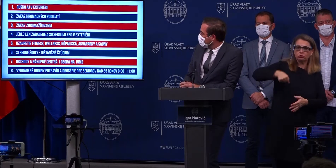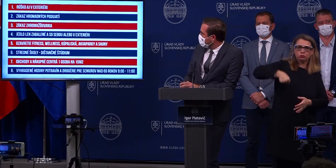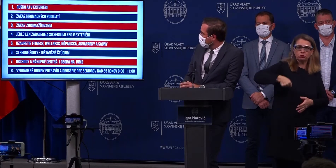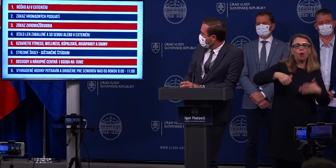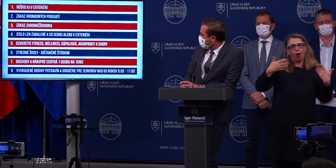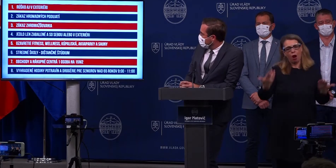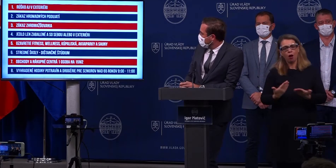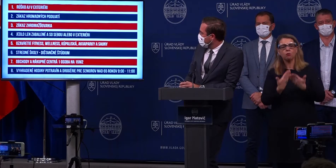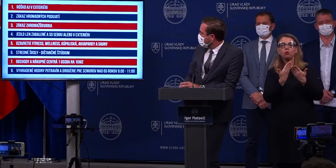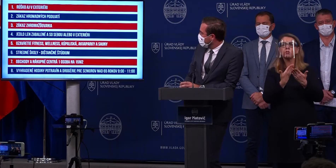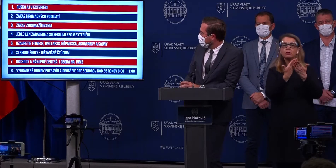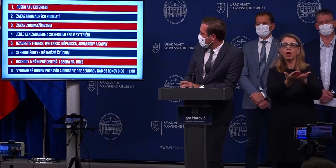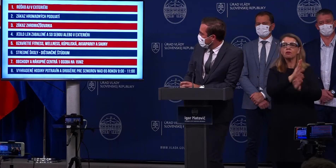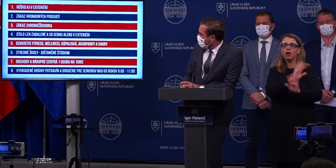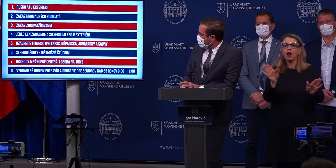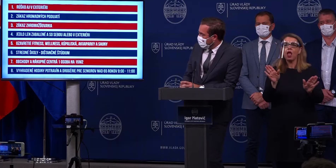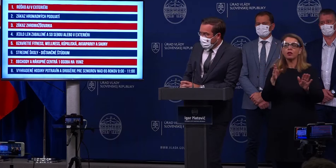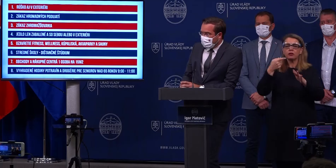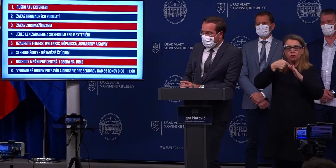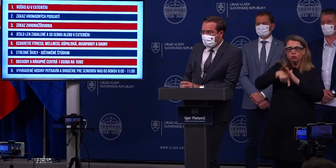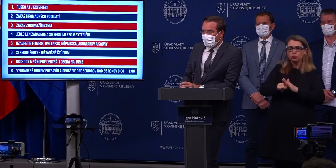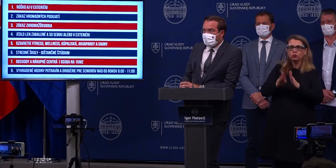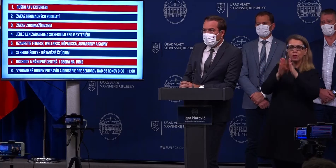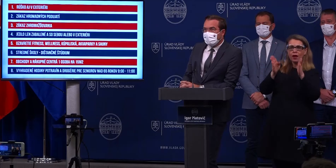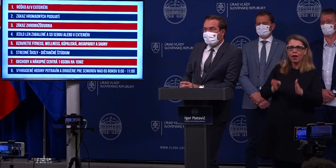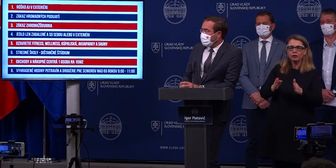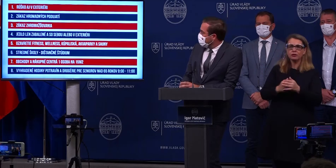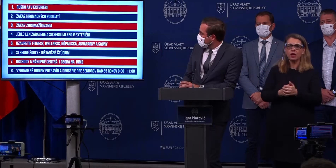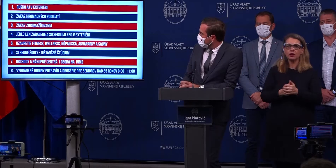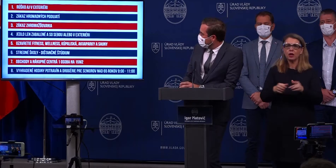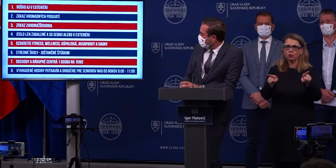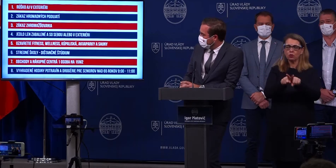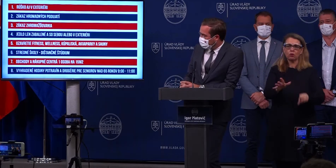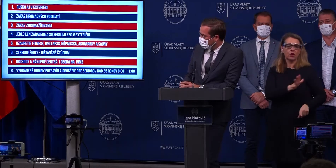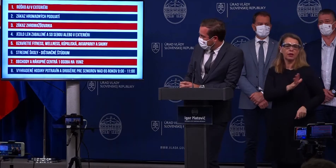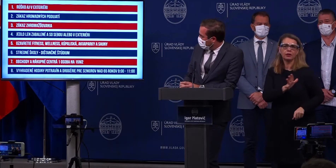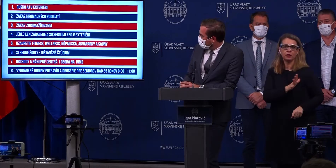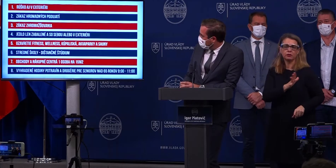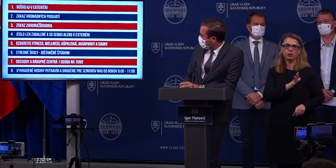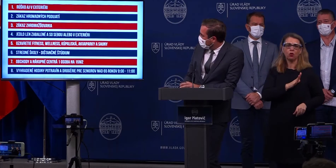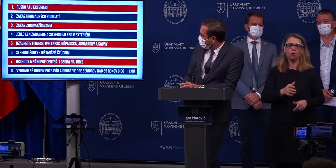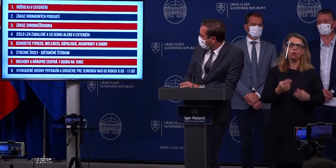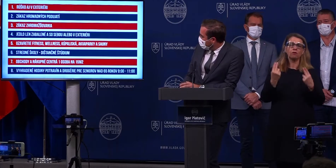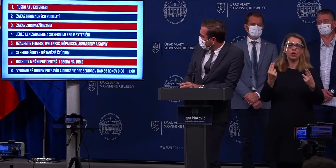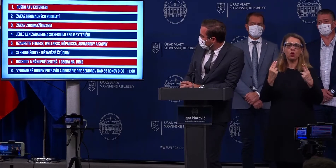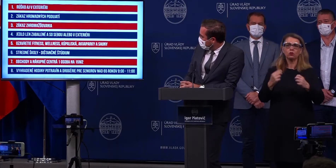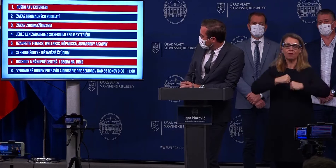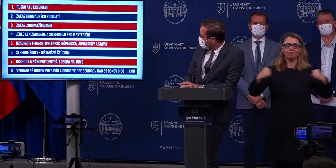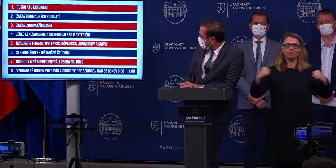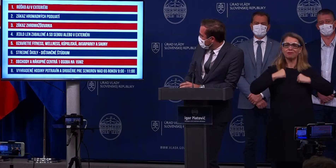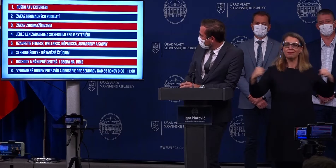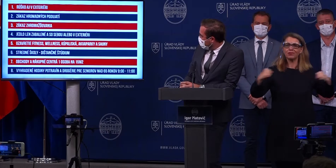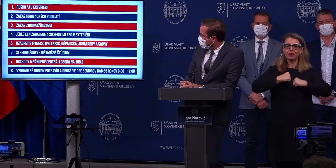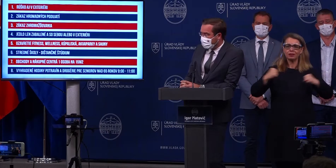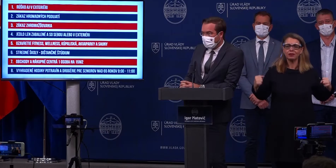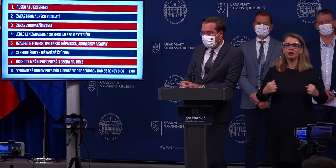podávať iba v exteriéri. Takisto ako rizikové sme vyhodnočili fitness, wellness,